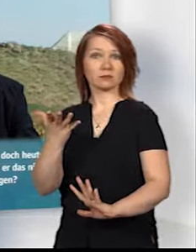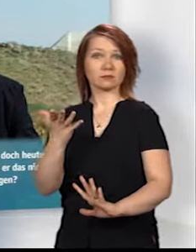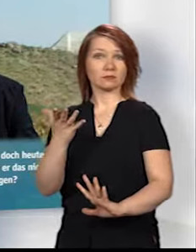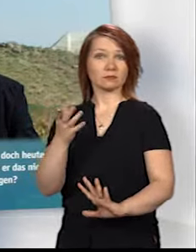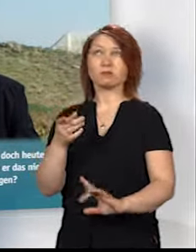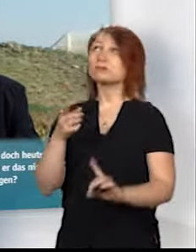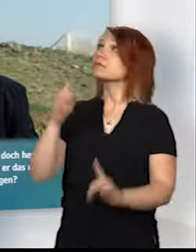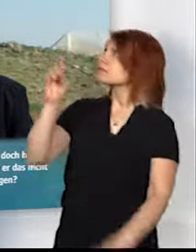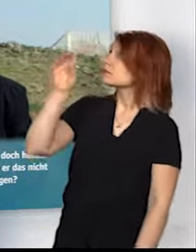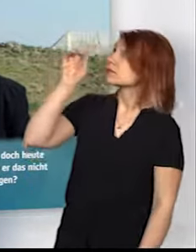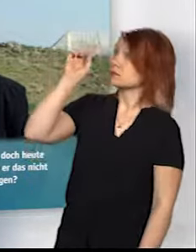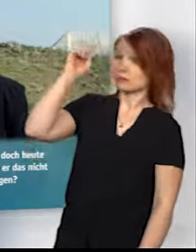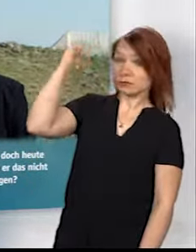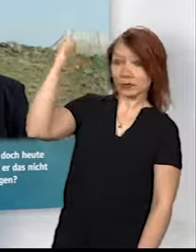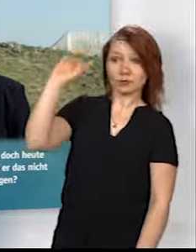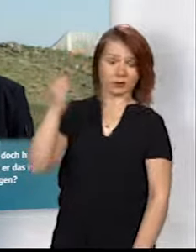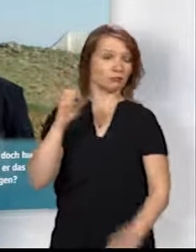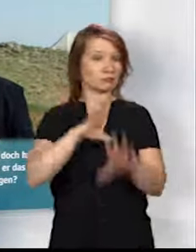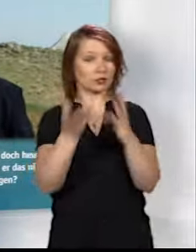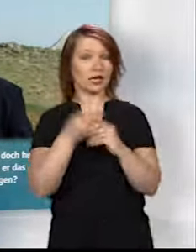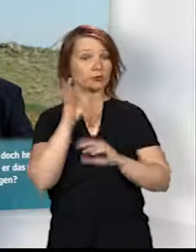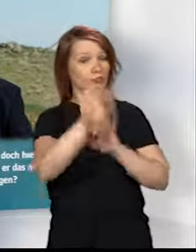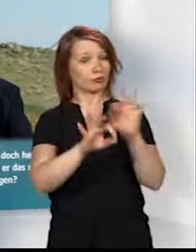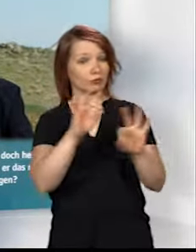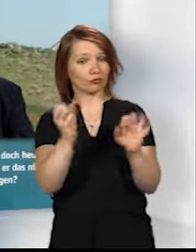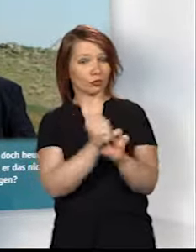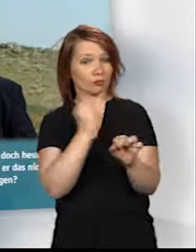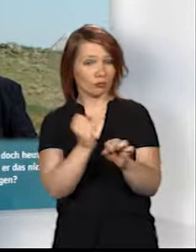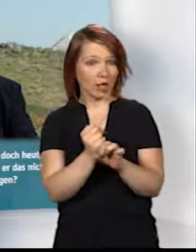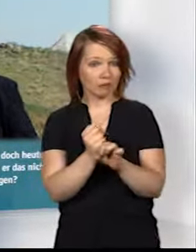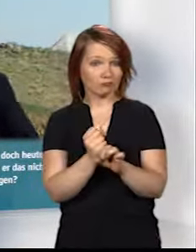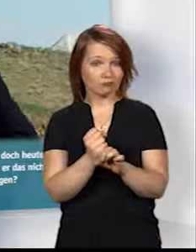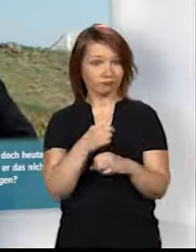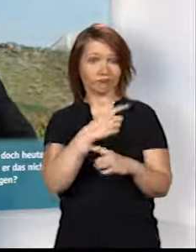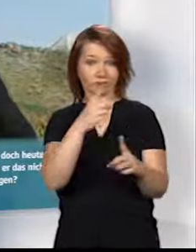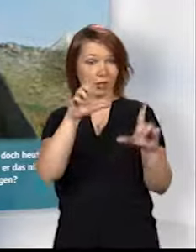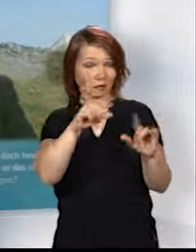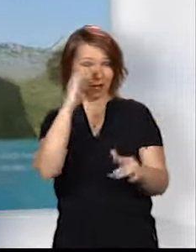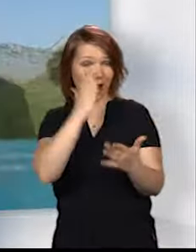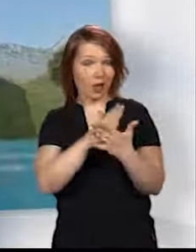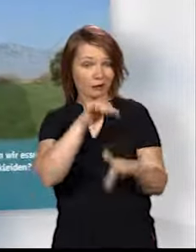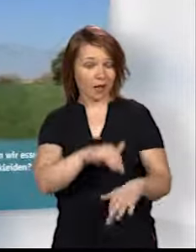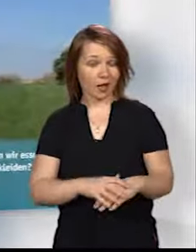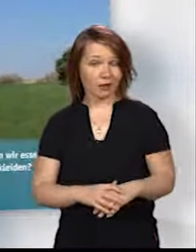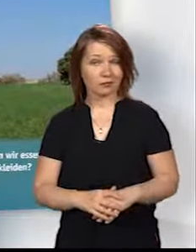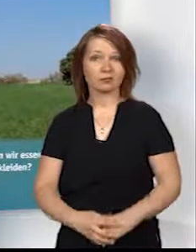sollte er das nicht viel mehr auch für euch tun, ihr Kleingläubigen? verletzen kann. glaube, Vielen